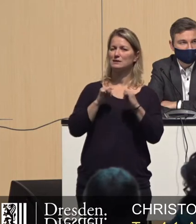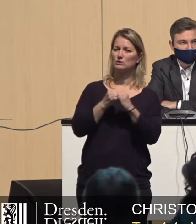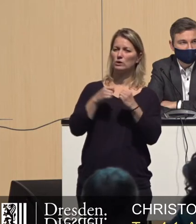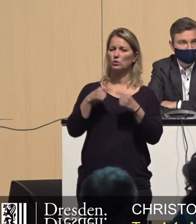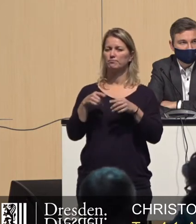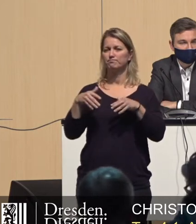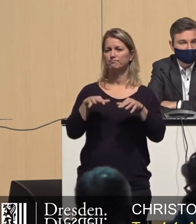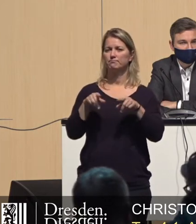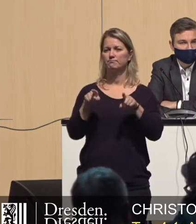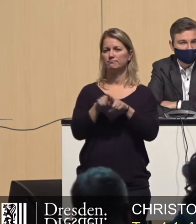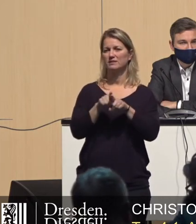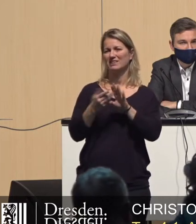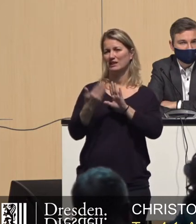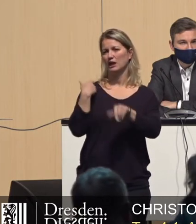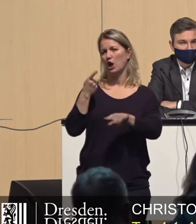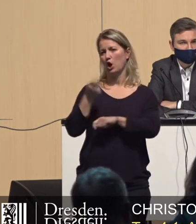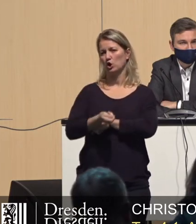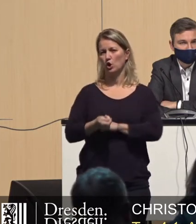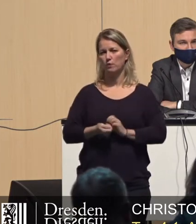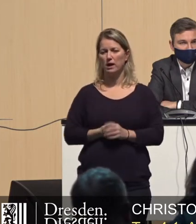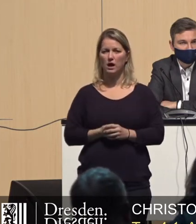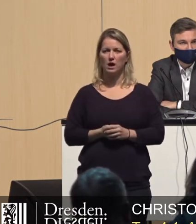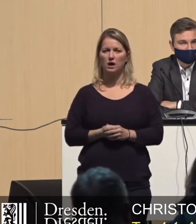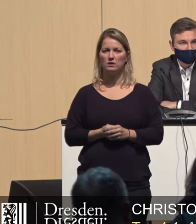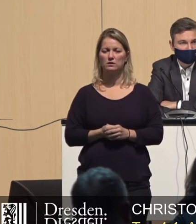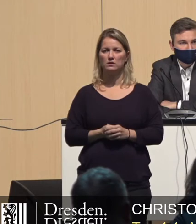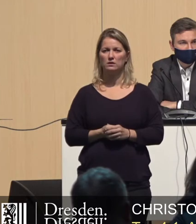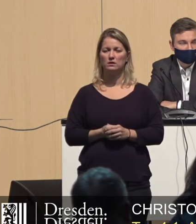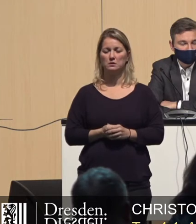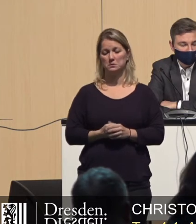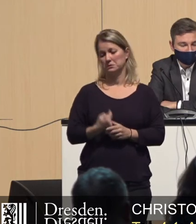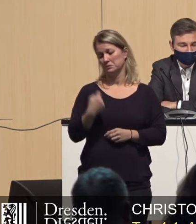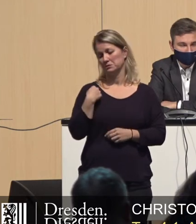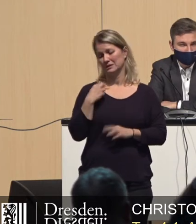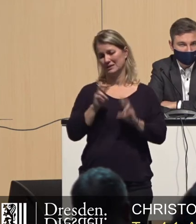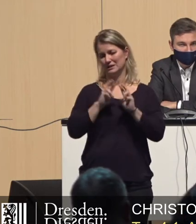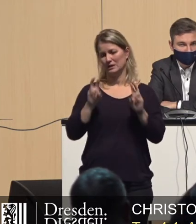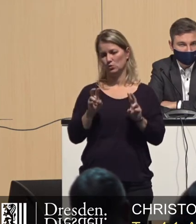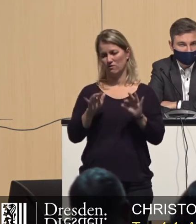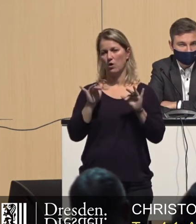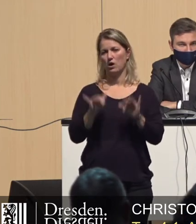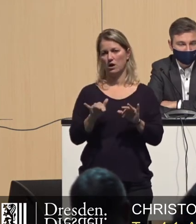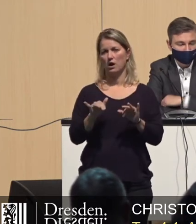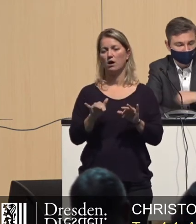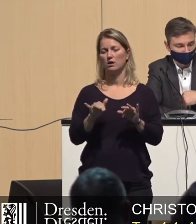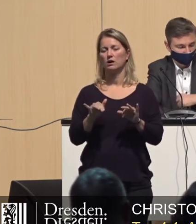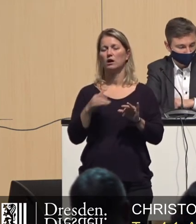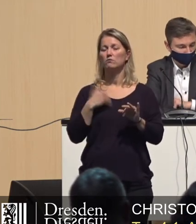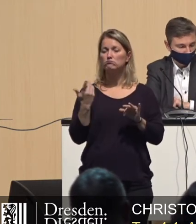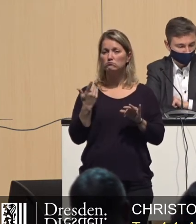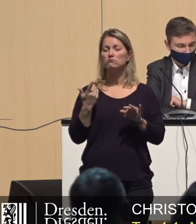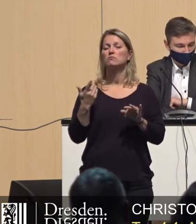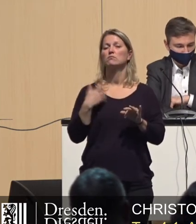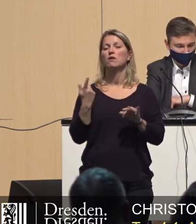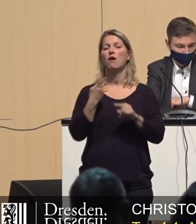mal. Es gab in der vergangenen Sitzung einen Beschluss des Stadtrats zur Absenkung der Quoten für den